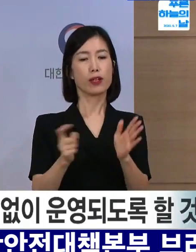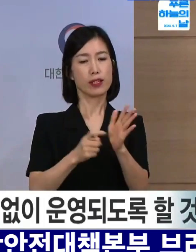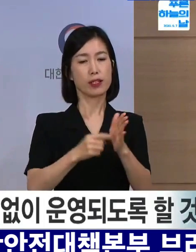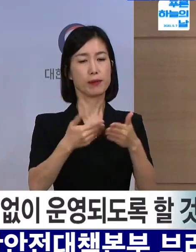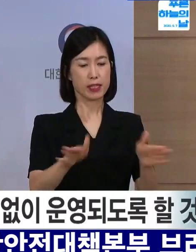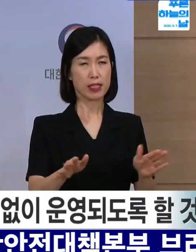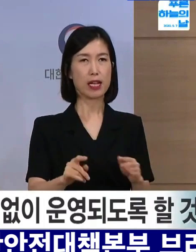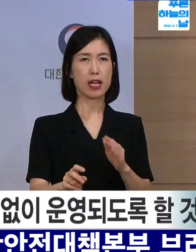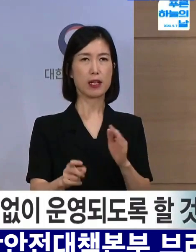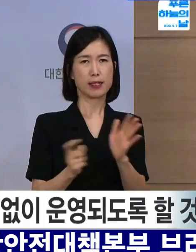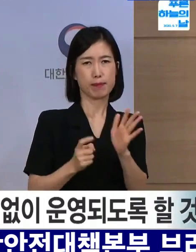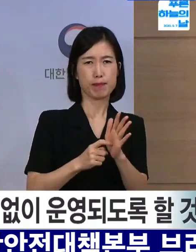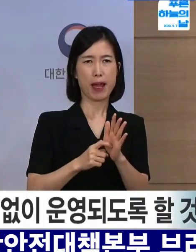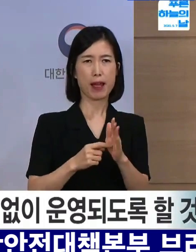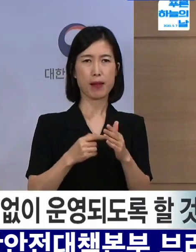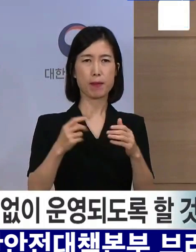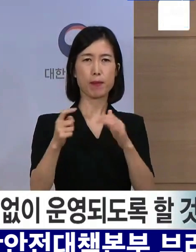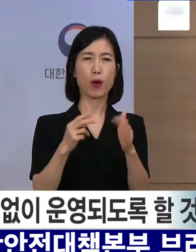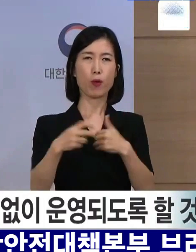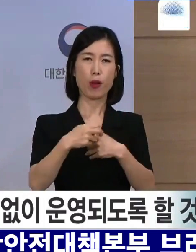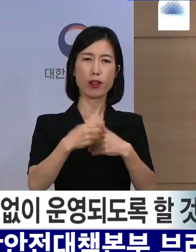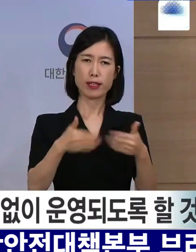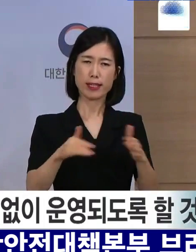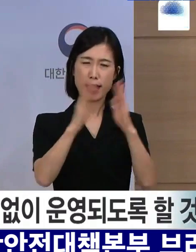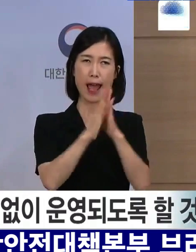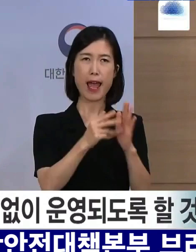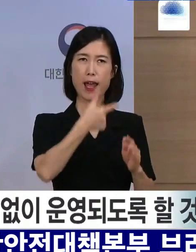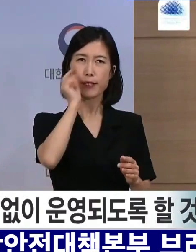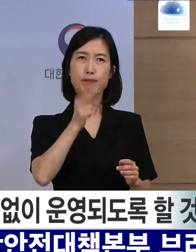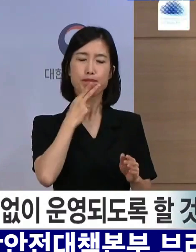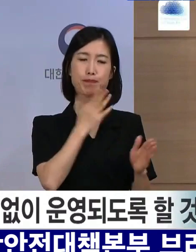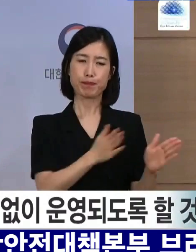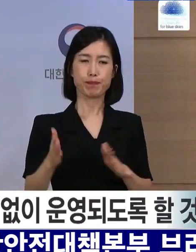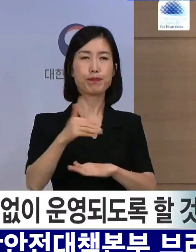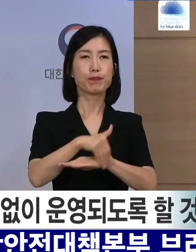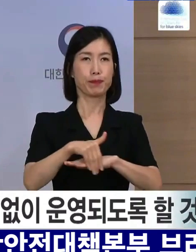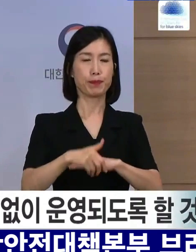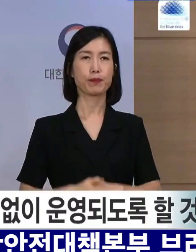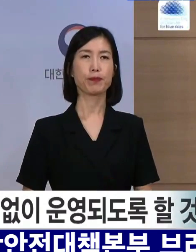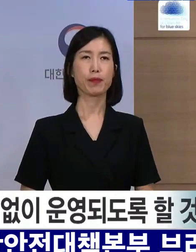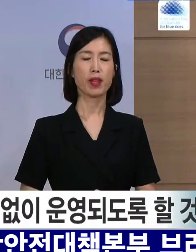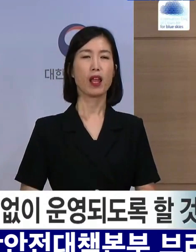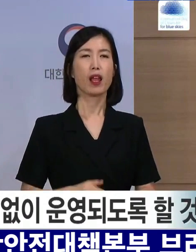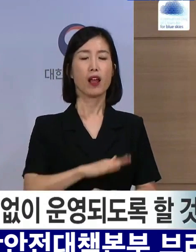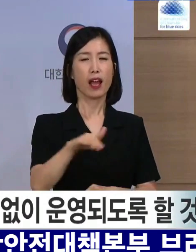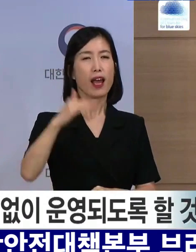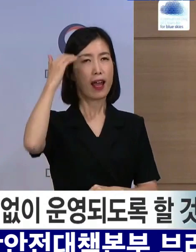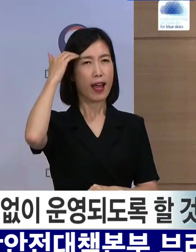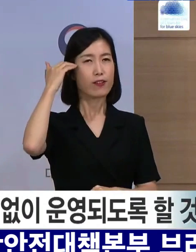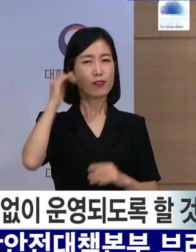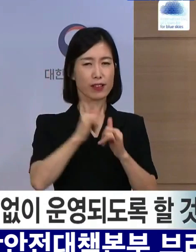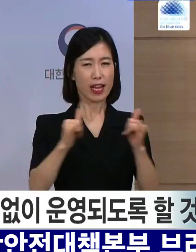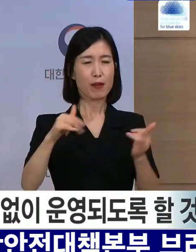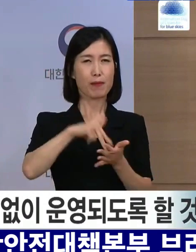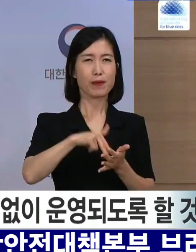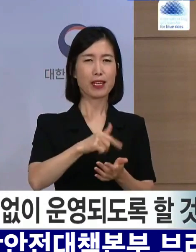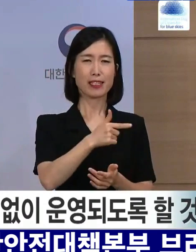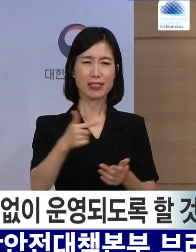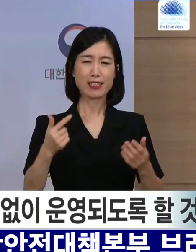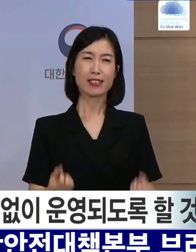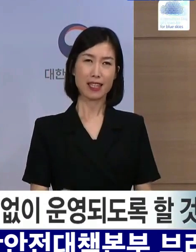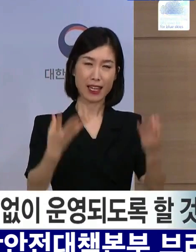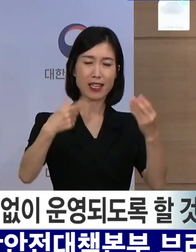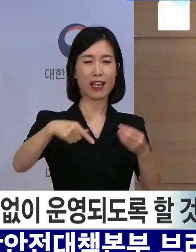비상진료체계도 차질 없이 운영하겠습니다. 우리 민족의 최대 명절인 추석에 대하여